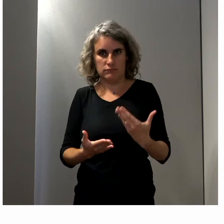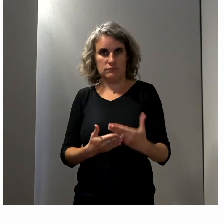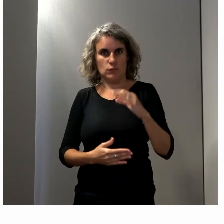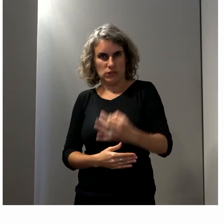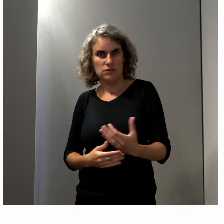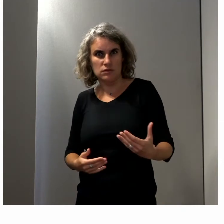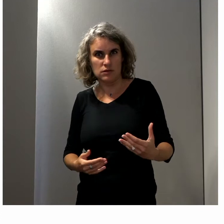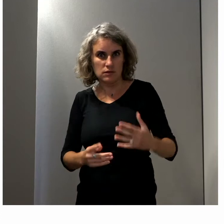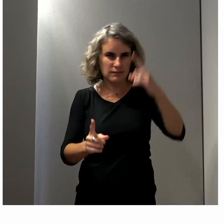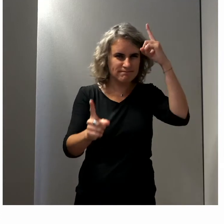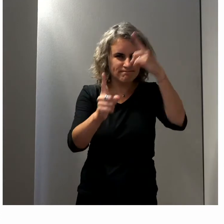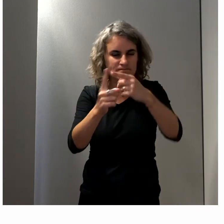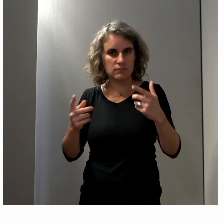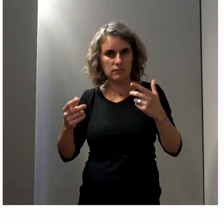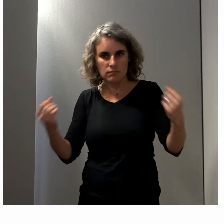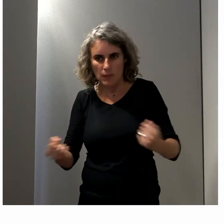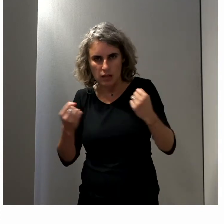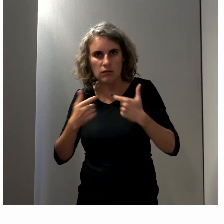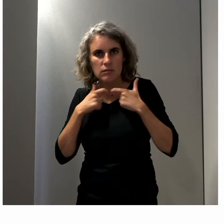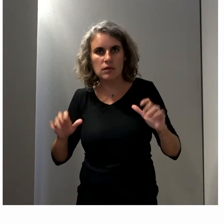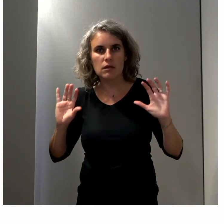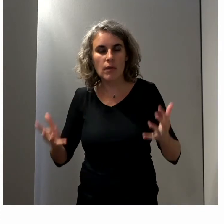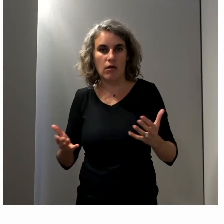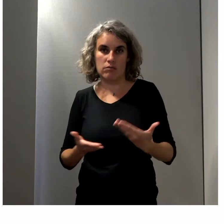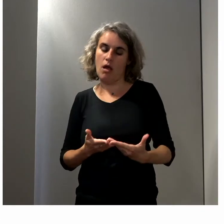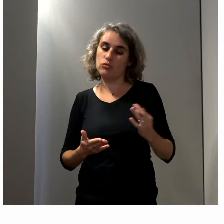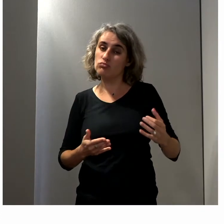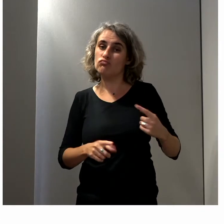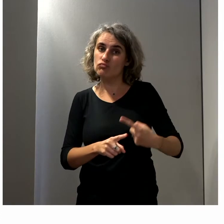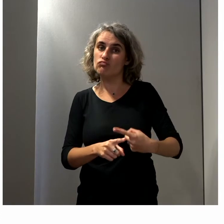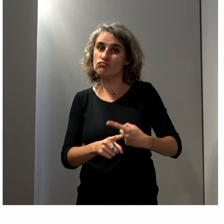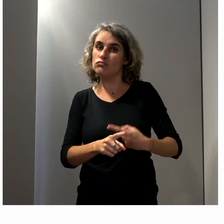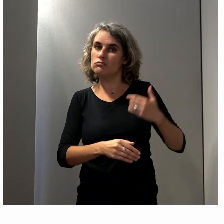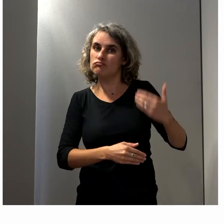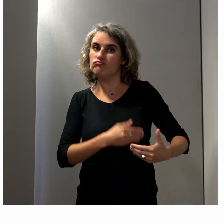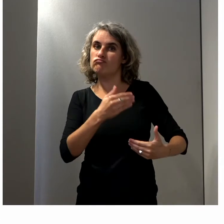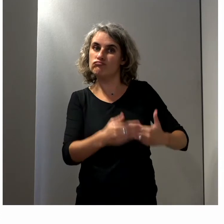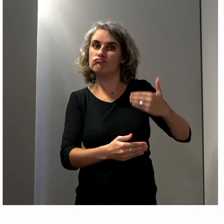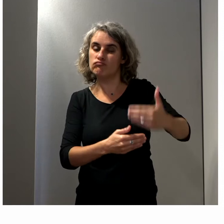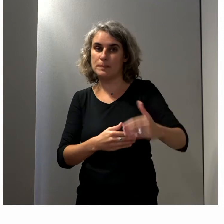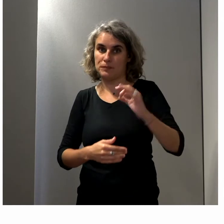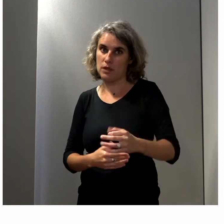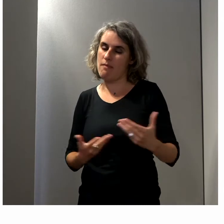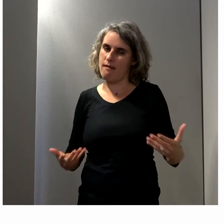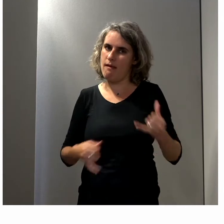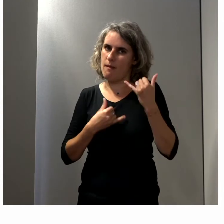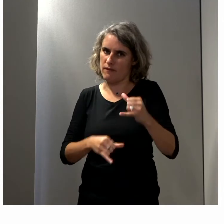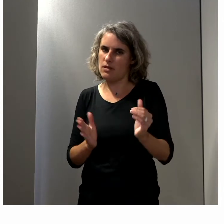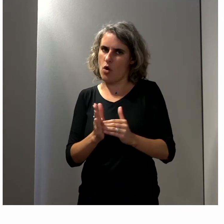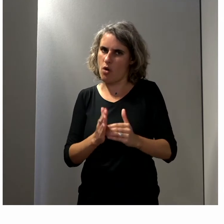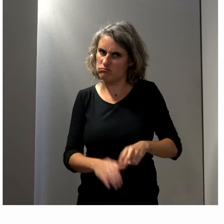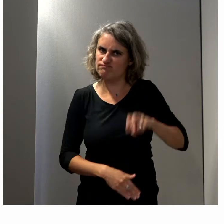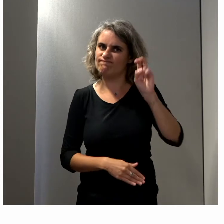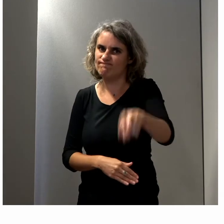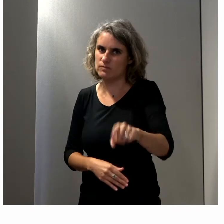enjeu sur l'accessibilité des campagnes électorales sur lesquelles on avance en France, mais sur lesquelles il nous faut continuer à